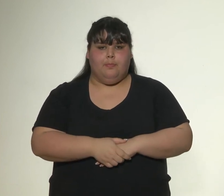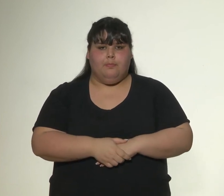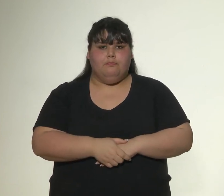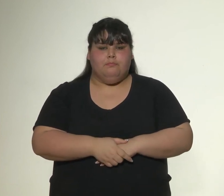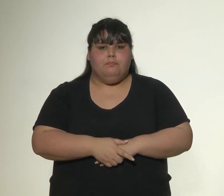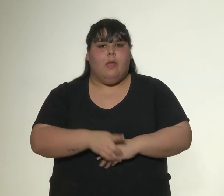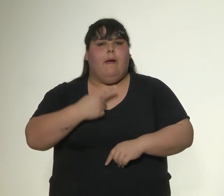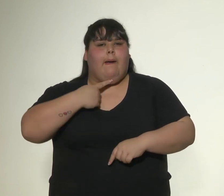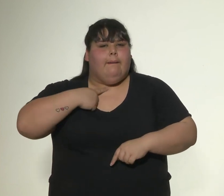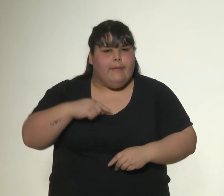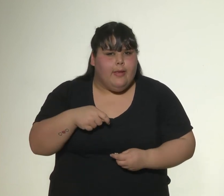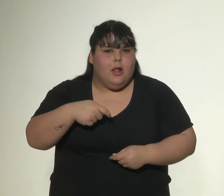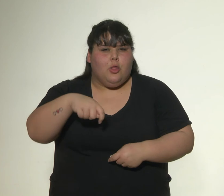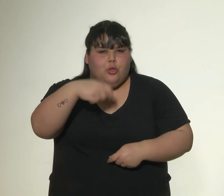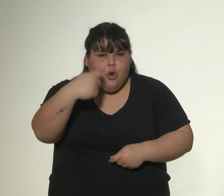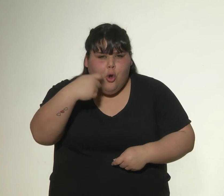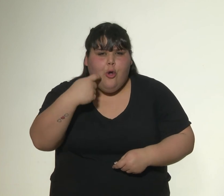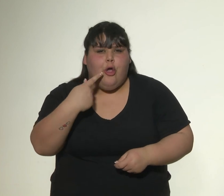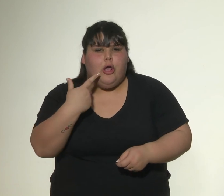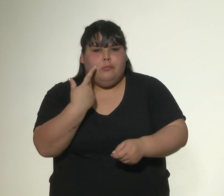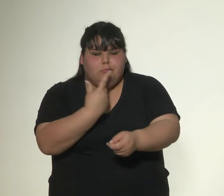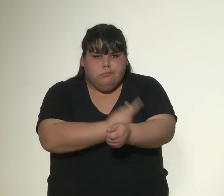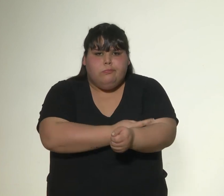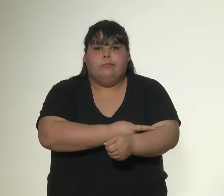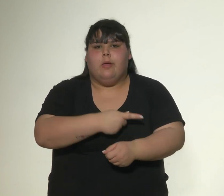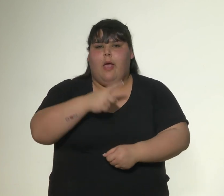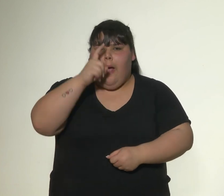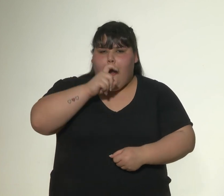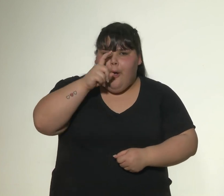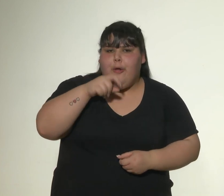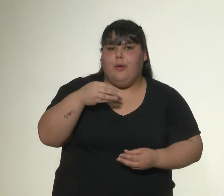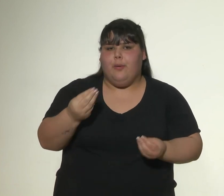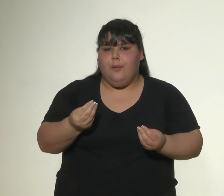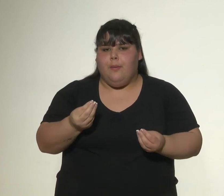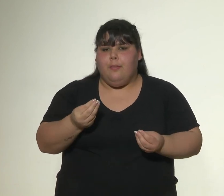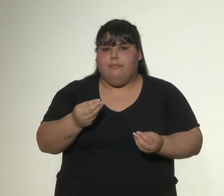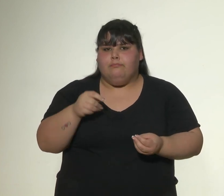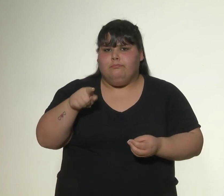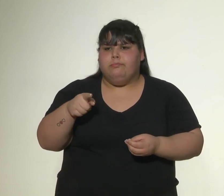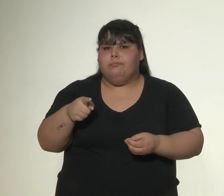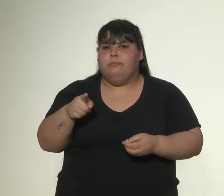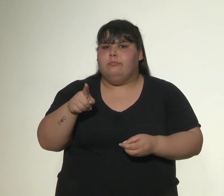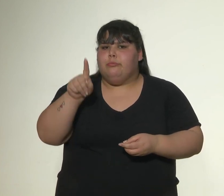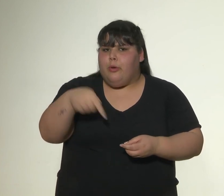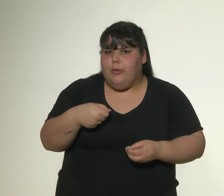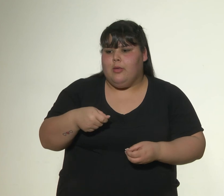Adicciones a drogas, estupefacientes y alcohol inducido por los